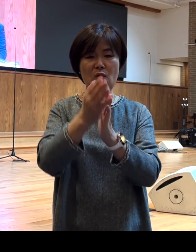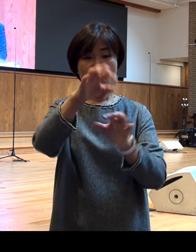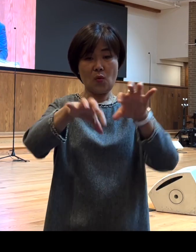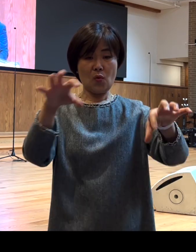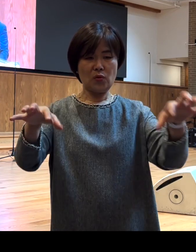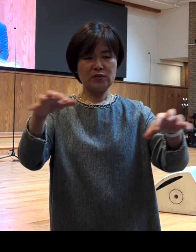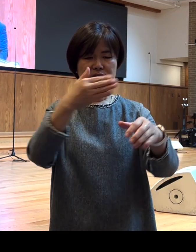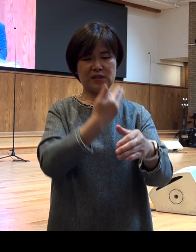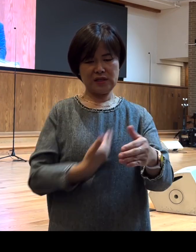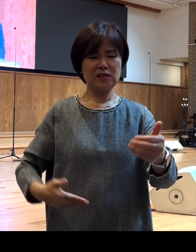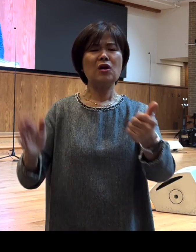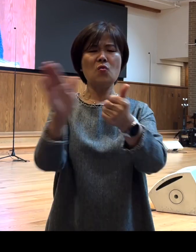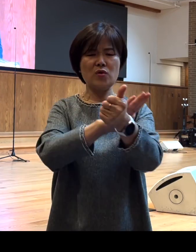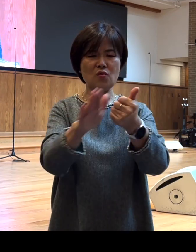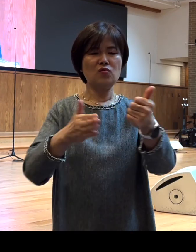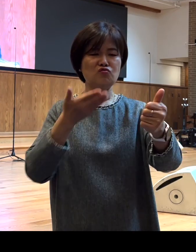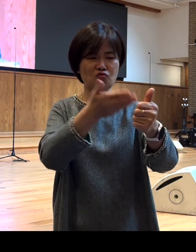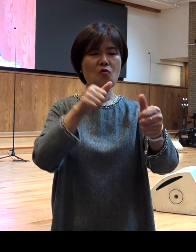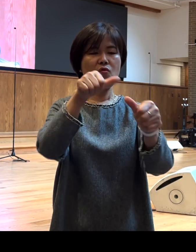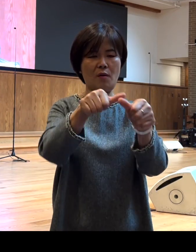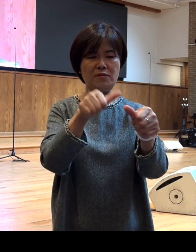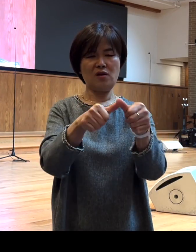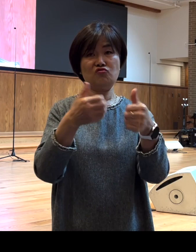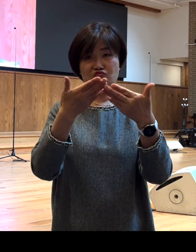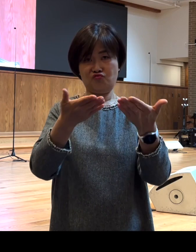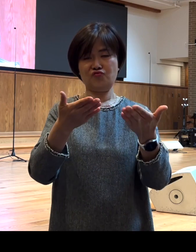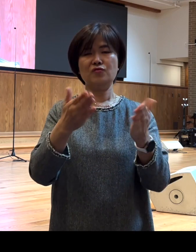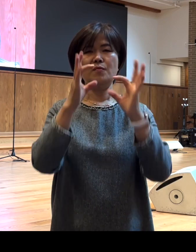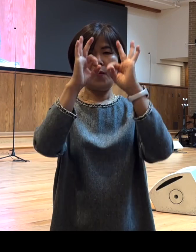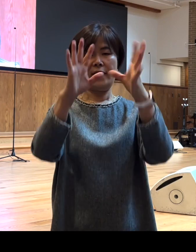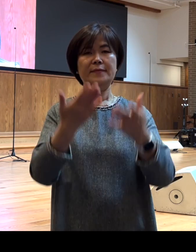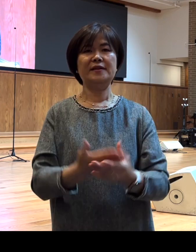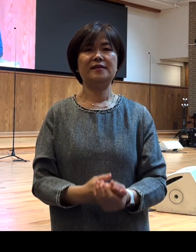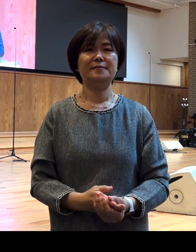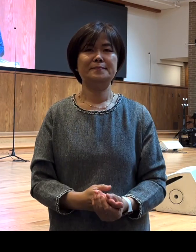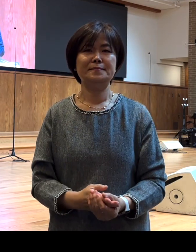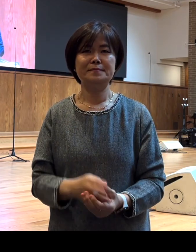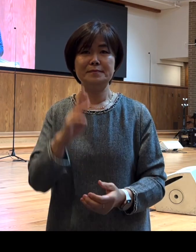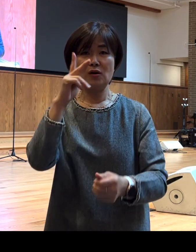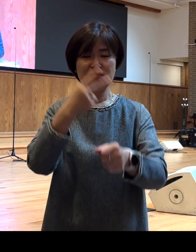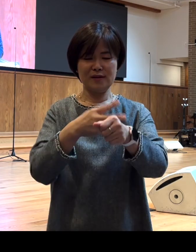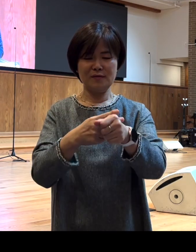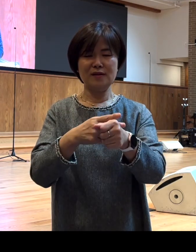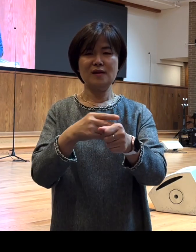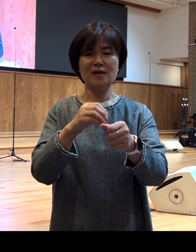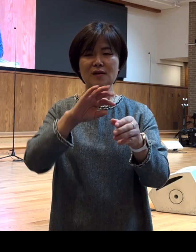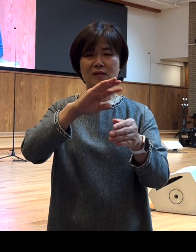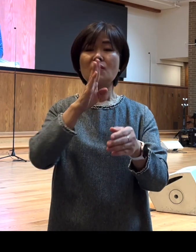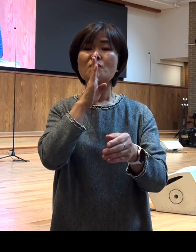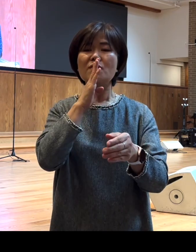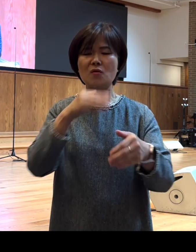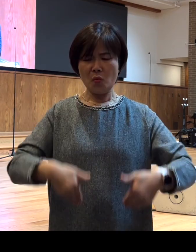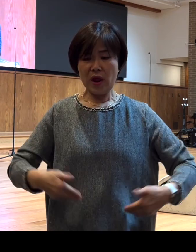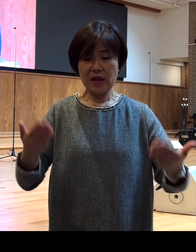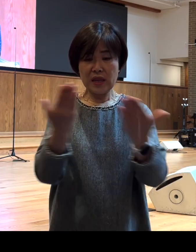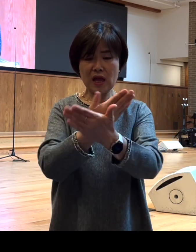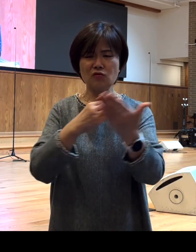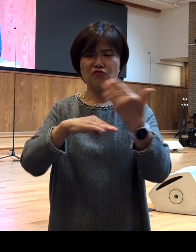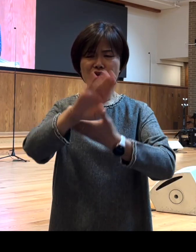위로하고 권면했던 것을 볼 수 있습니다 그럼 바울은 회심 이후에 가는 곳마다 자기 말을